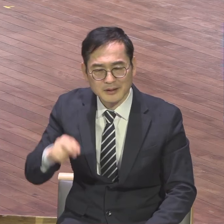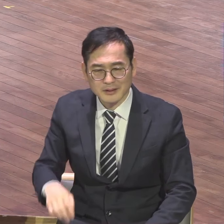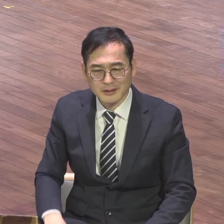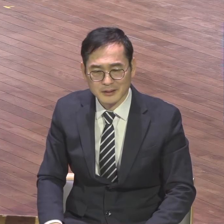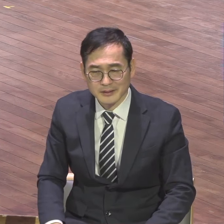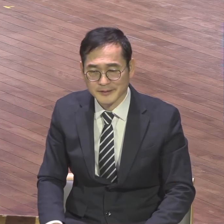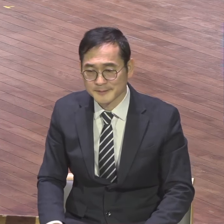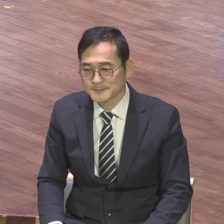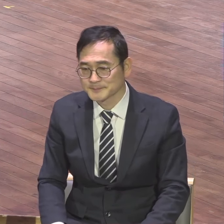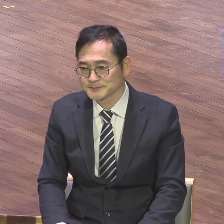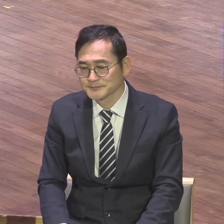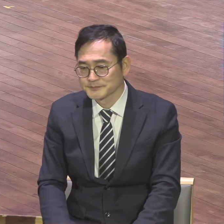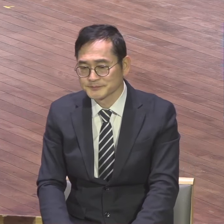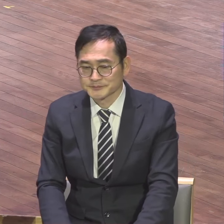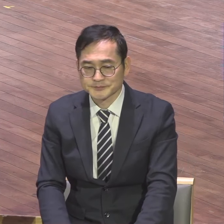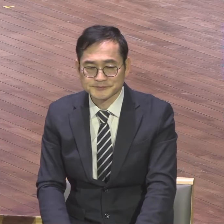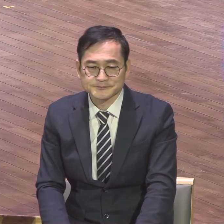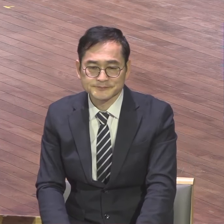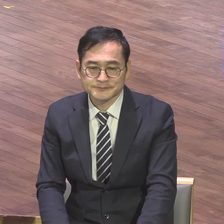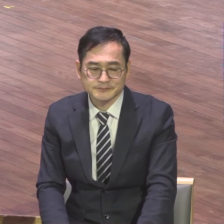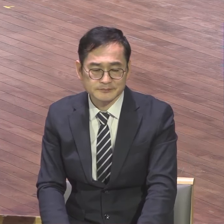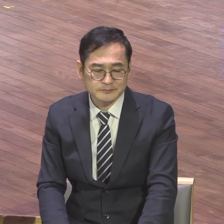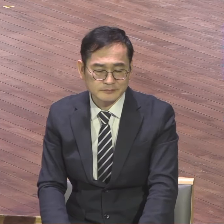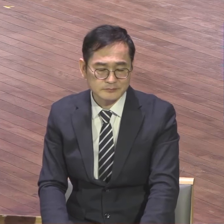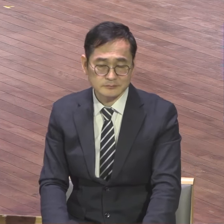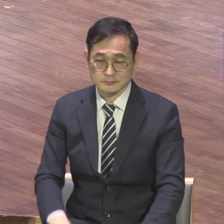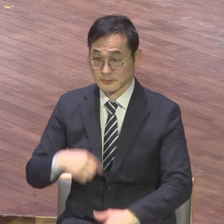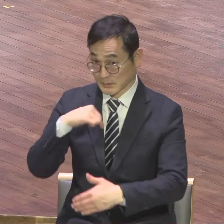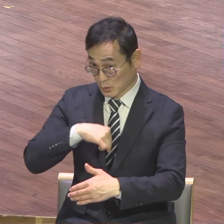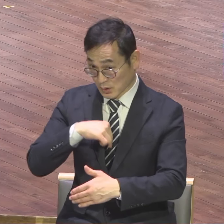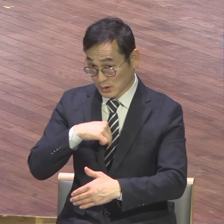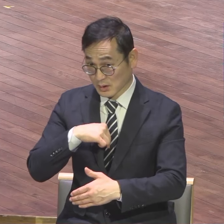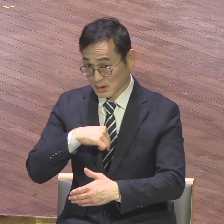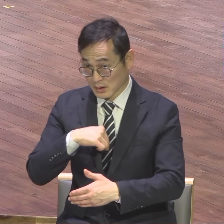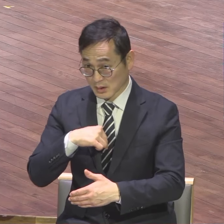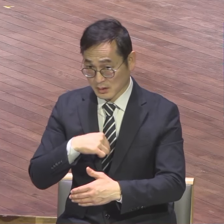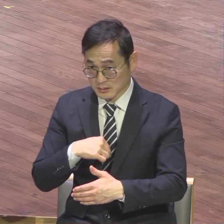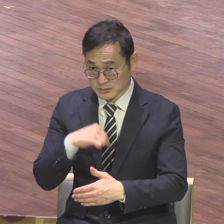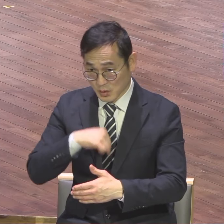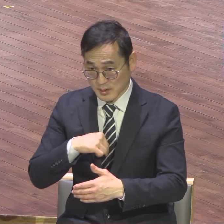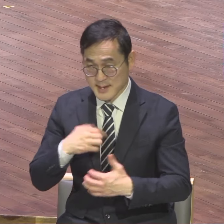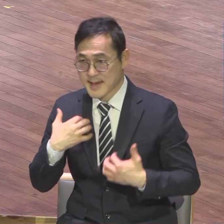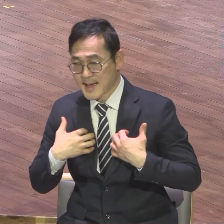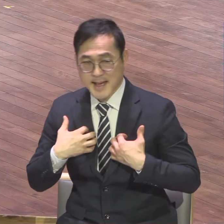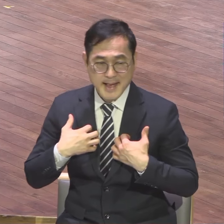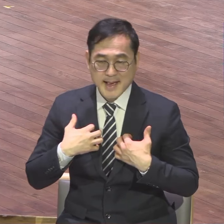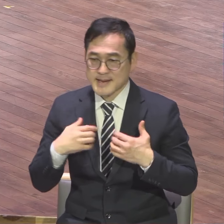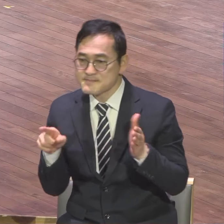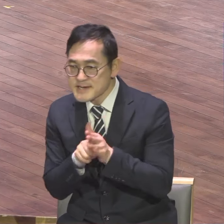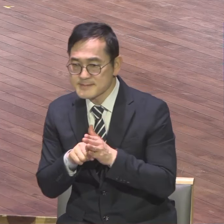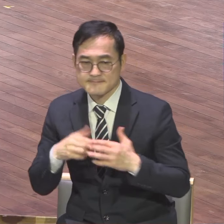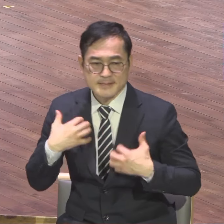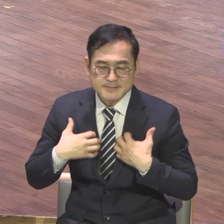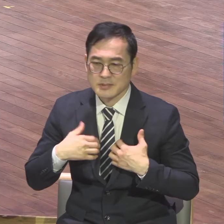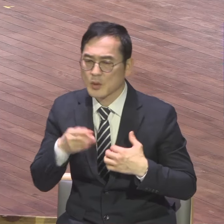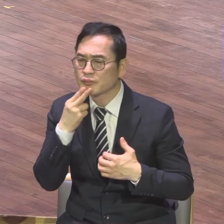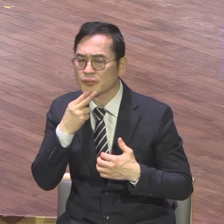또 내 가슴 속에 생동감이 없는데 이 감격 은혜 받은 감격